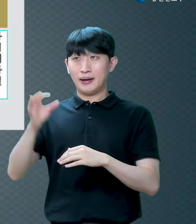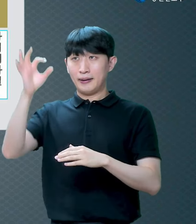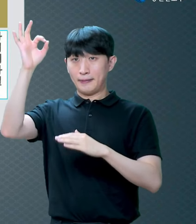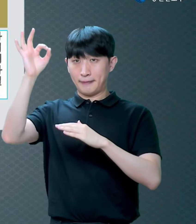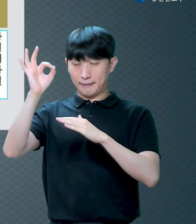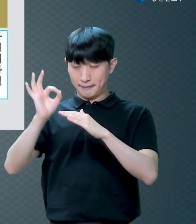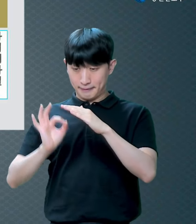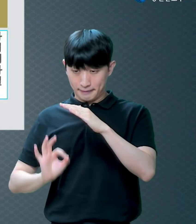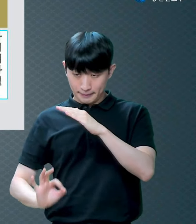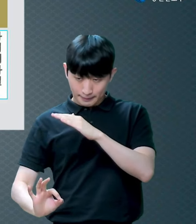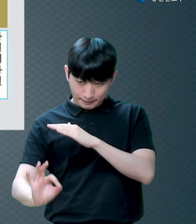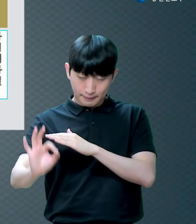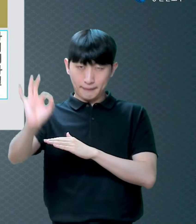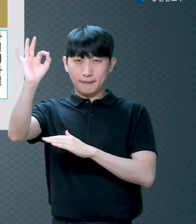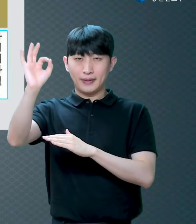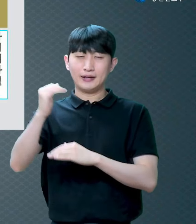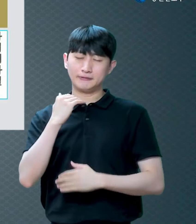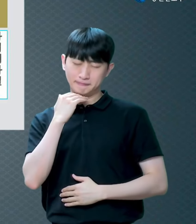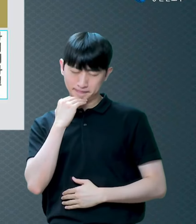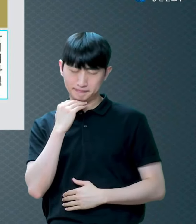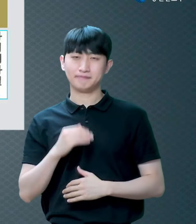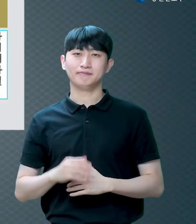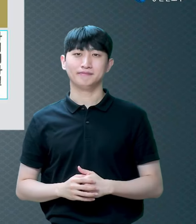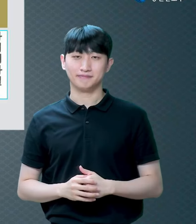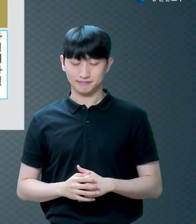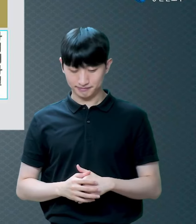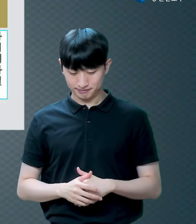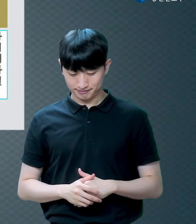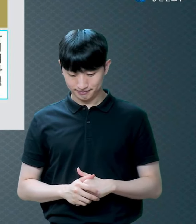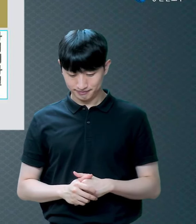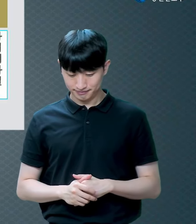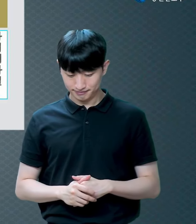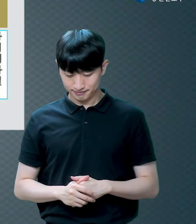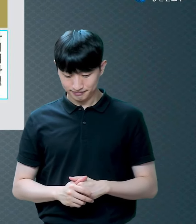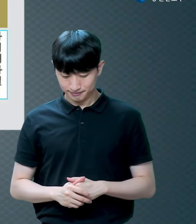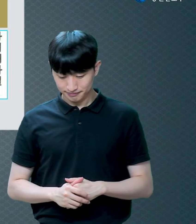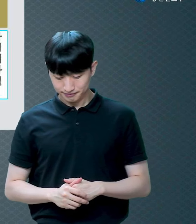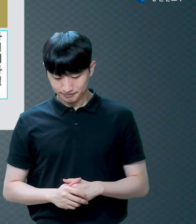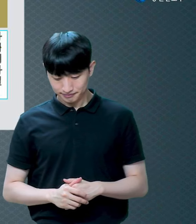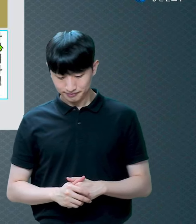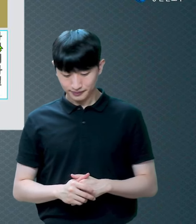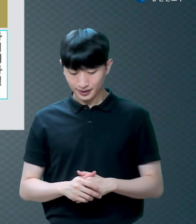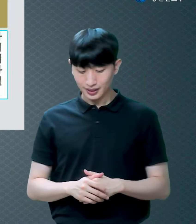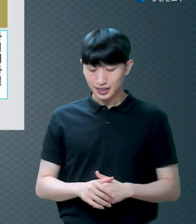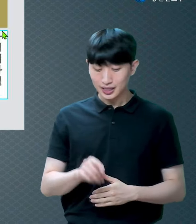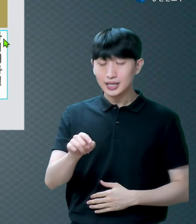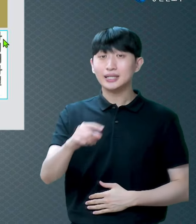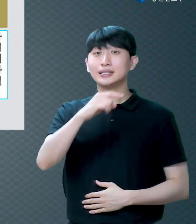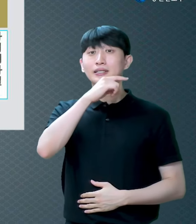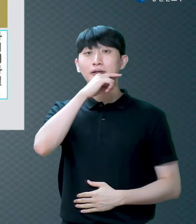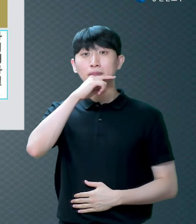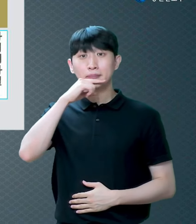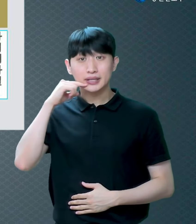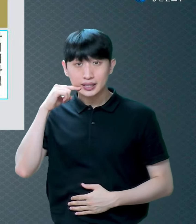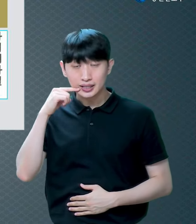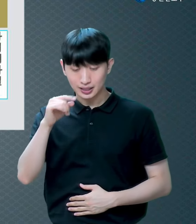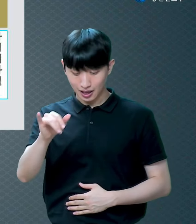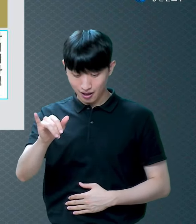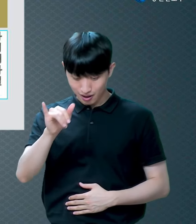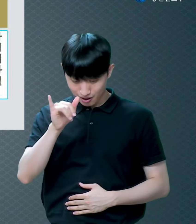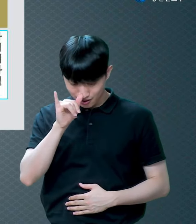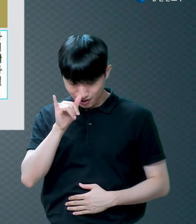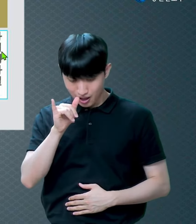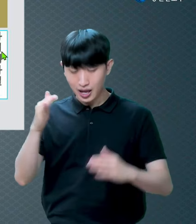그런데 내가 애굽 땅을 칠 때의 그 피가 너희의